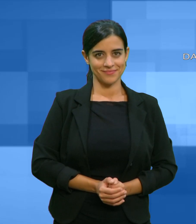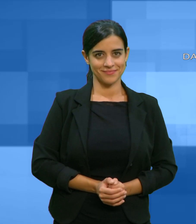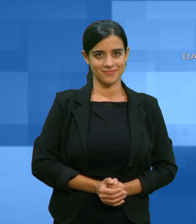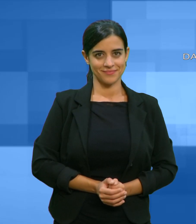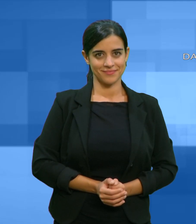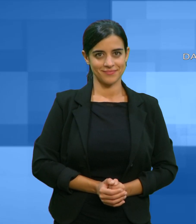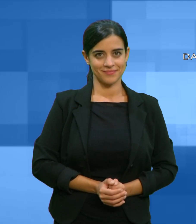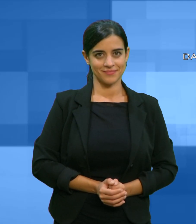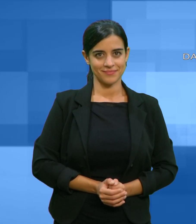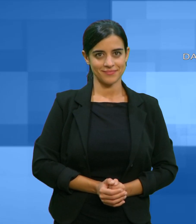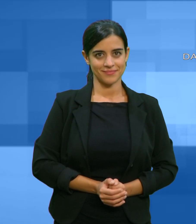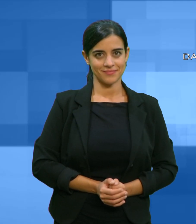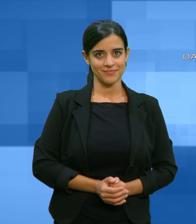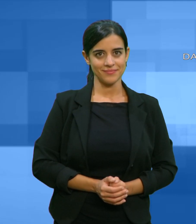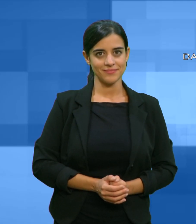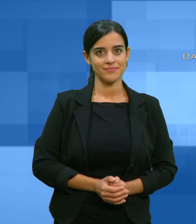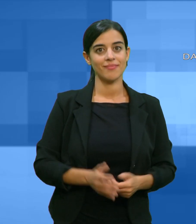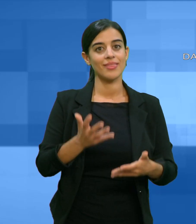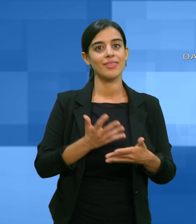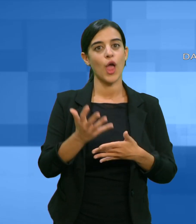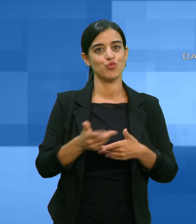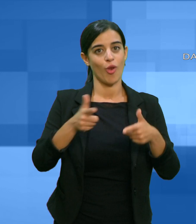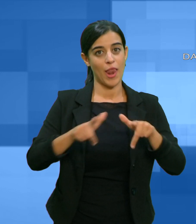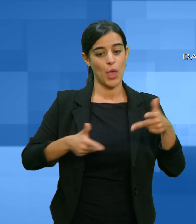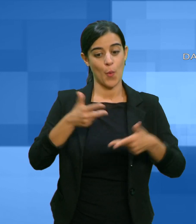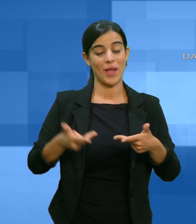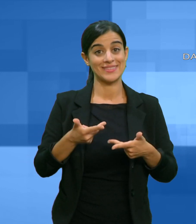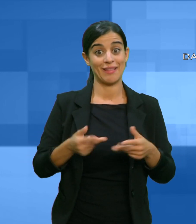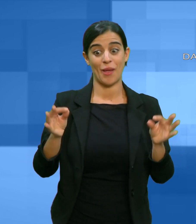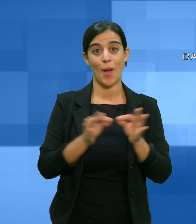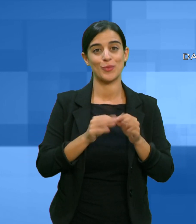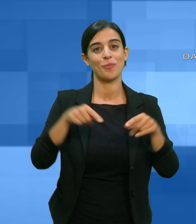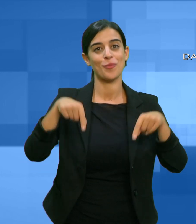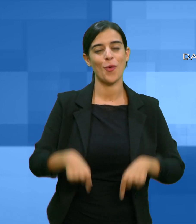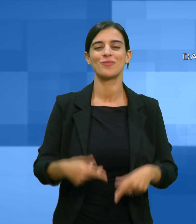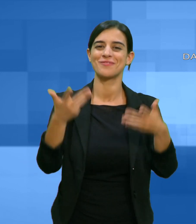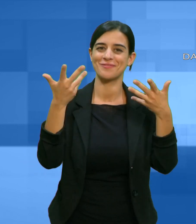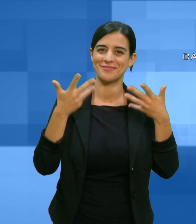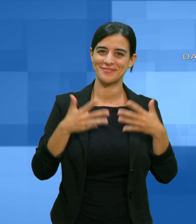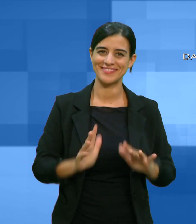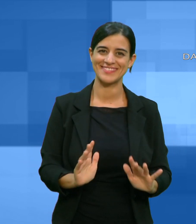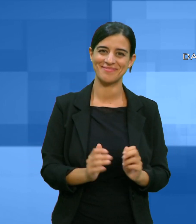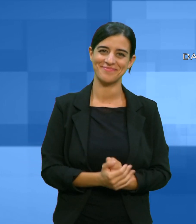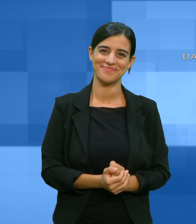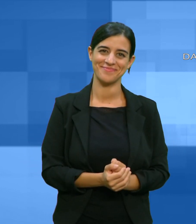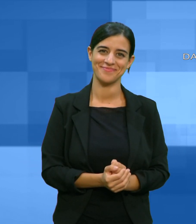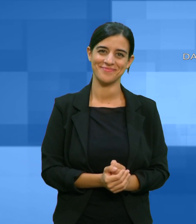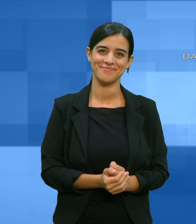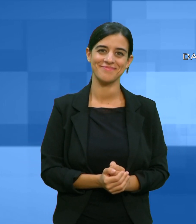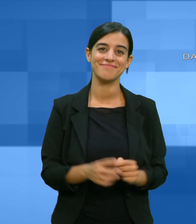è tutto per questa edizione del nostro telegiornale nella lingua dei segni grazie per